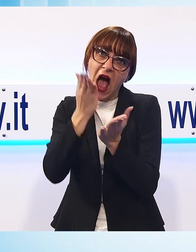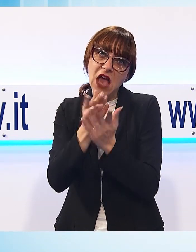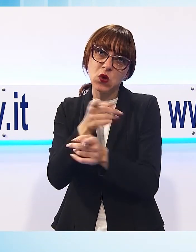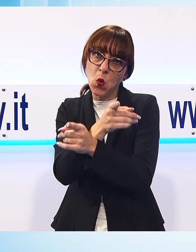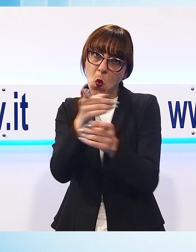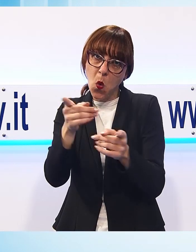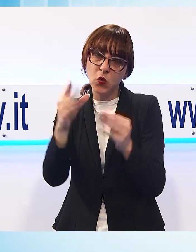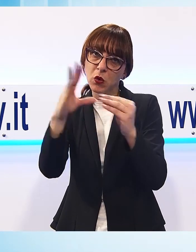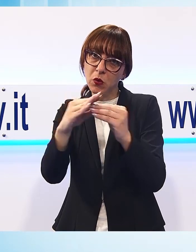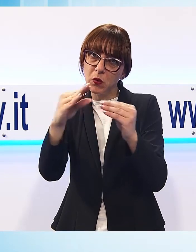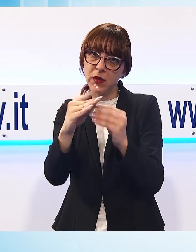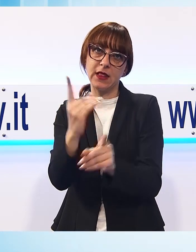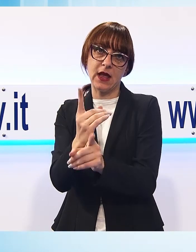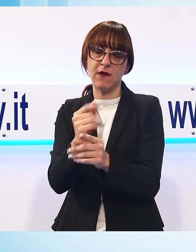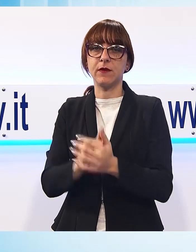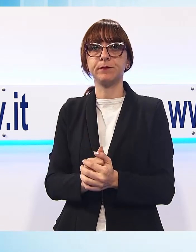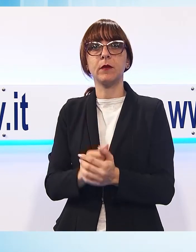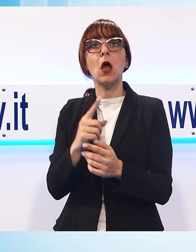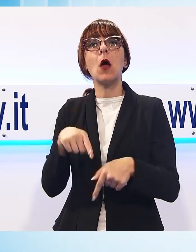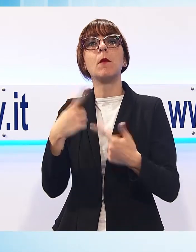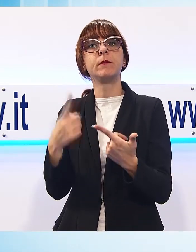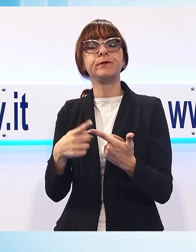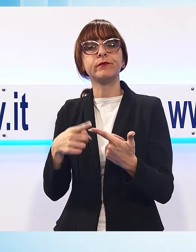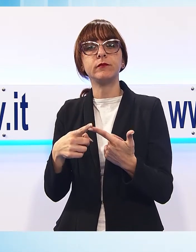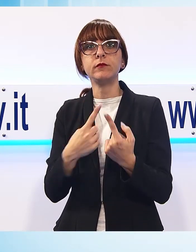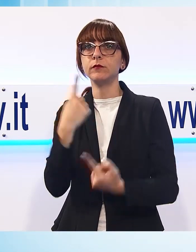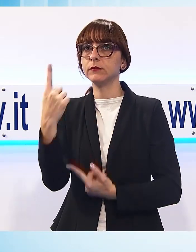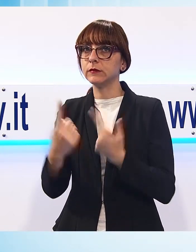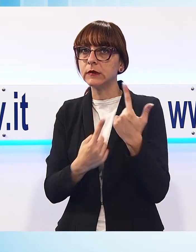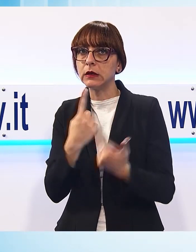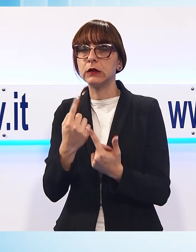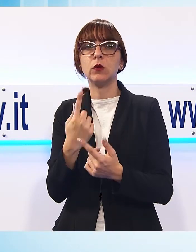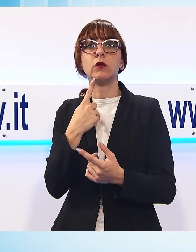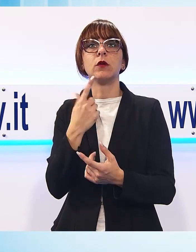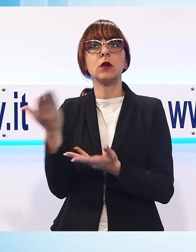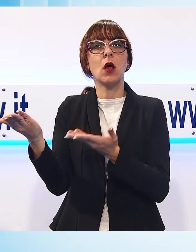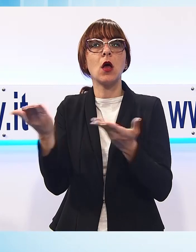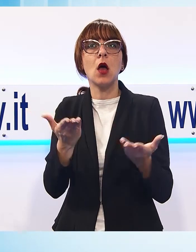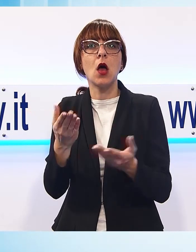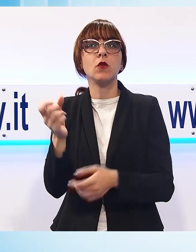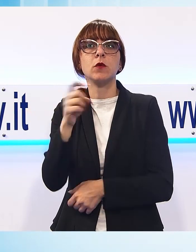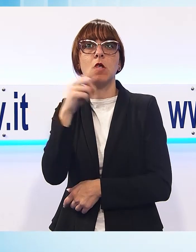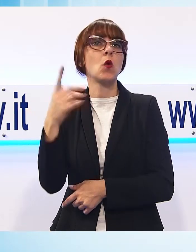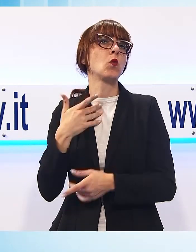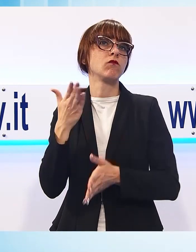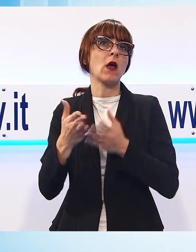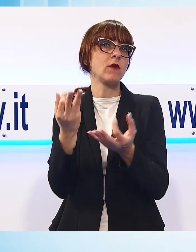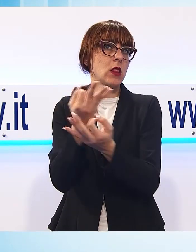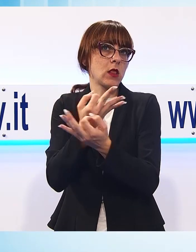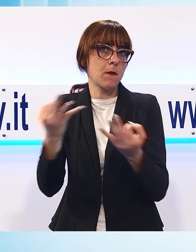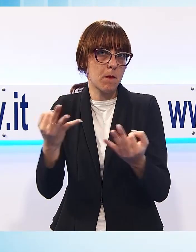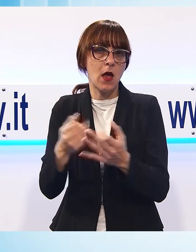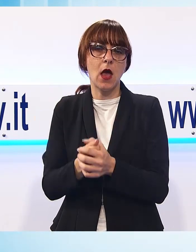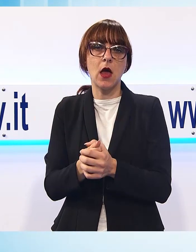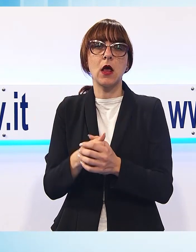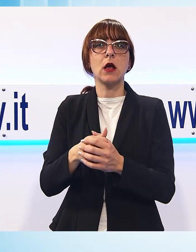in Versilia. Poi è chiaro, invece, ci sono punte di russo che reggono benissimo, ma anche a livello 4 e 3